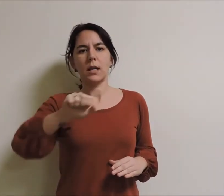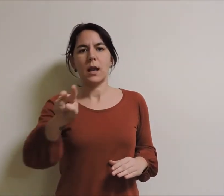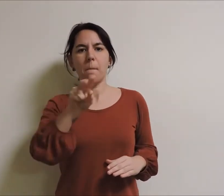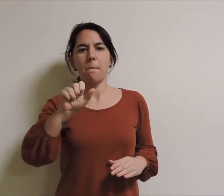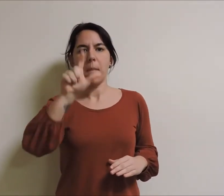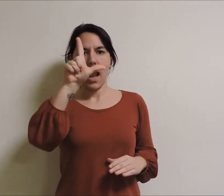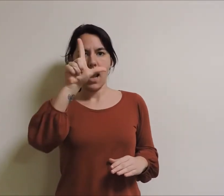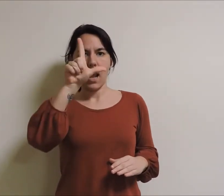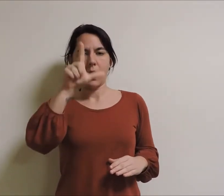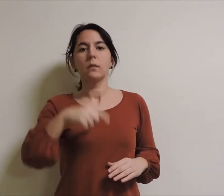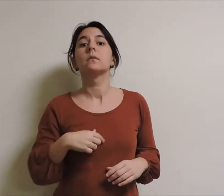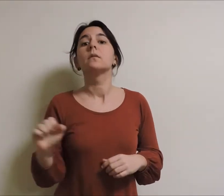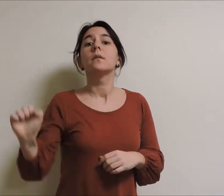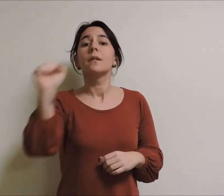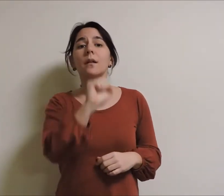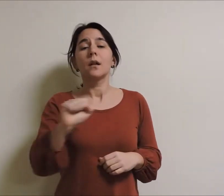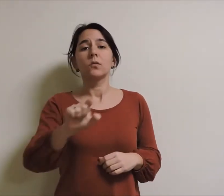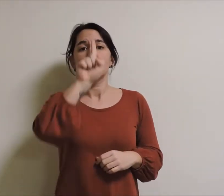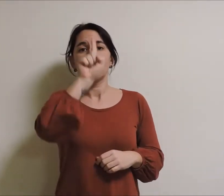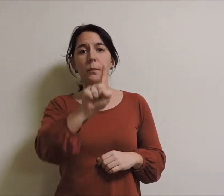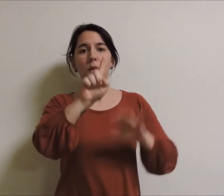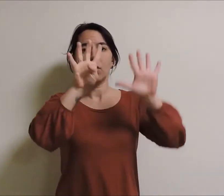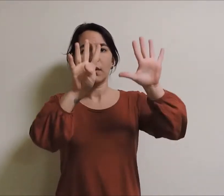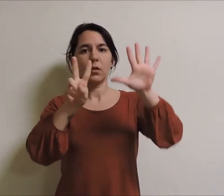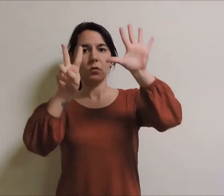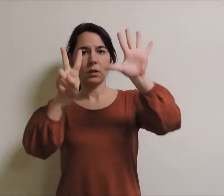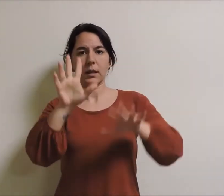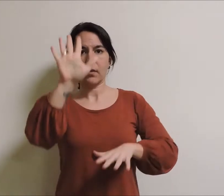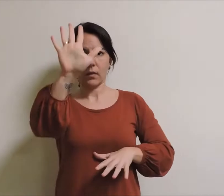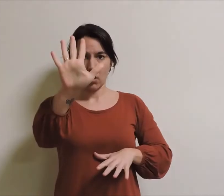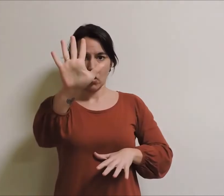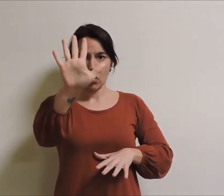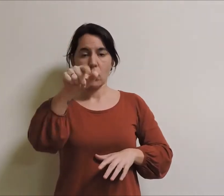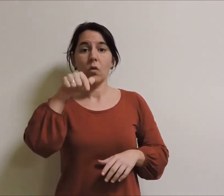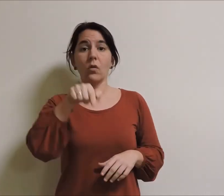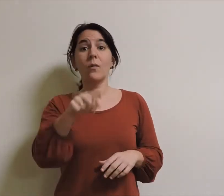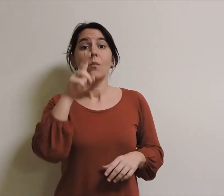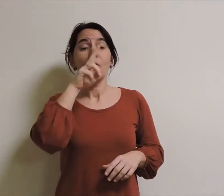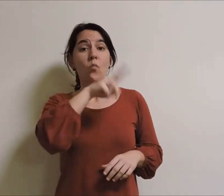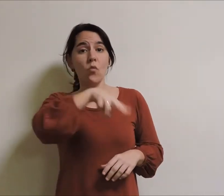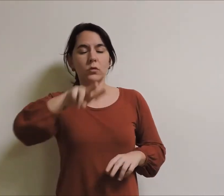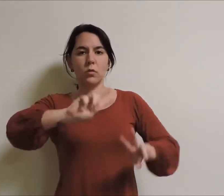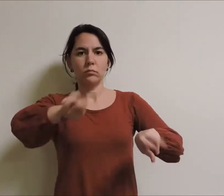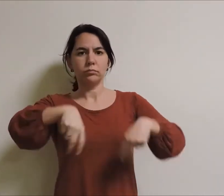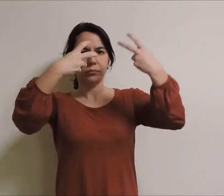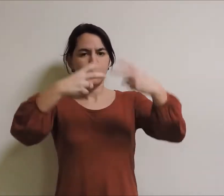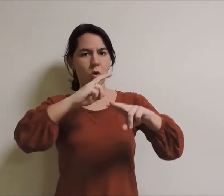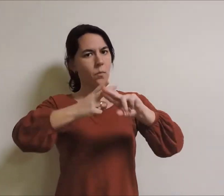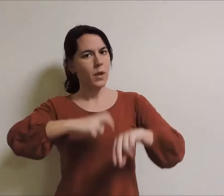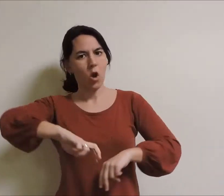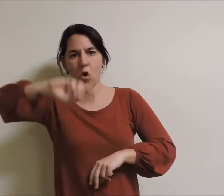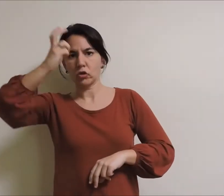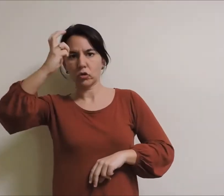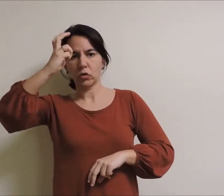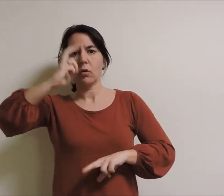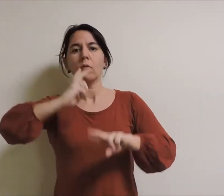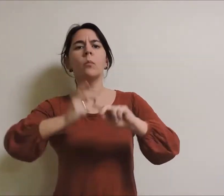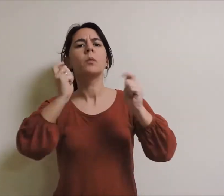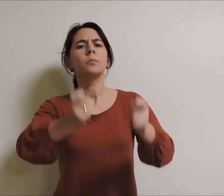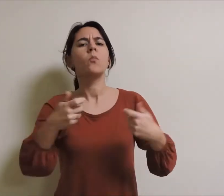No ano 1975, o museo cambiou de nome e pasou a ser o Museo do Pobo